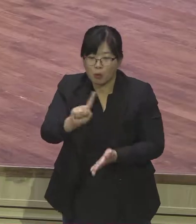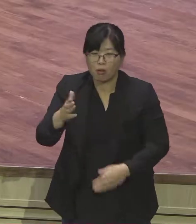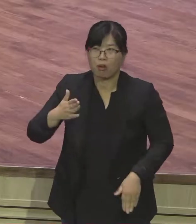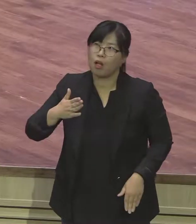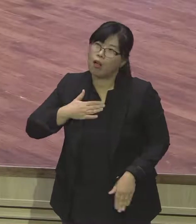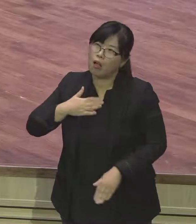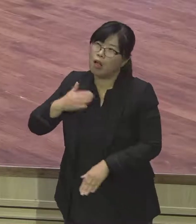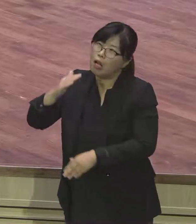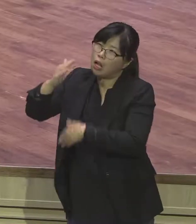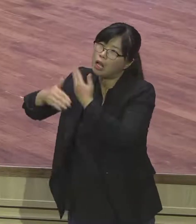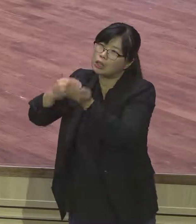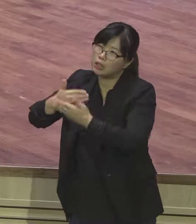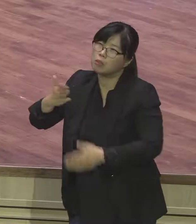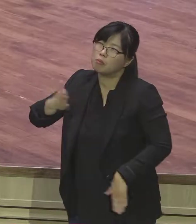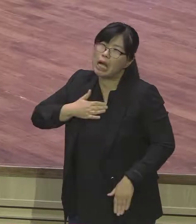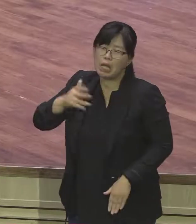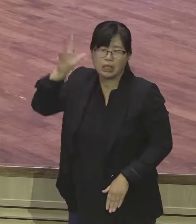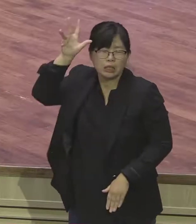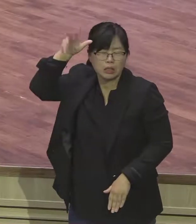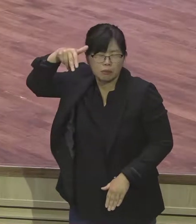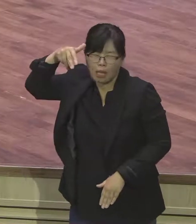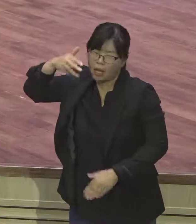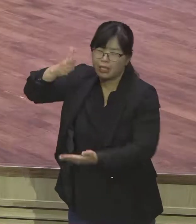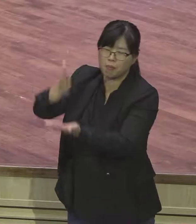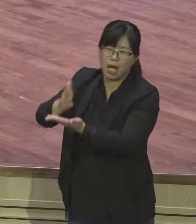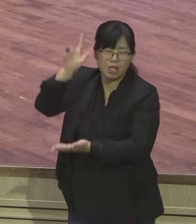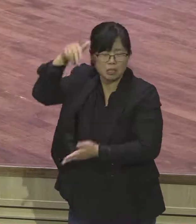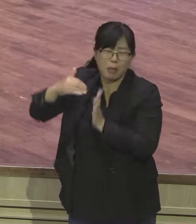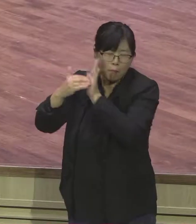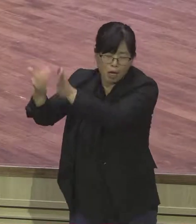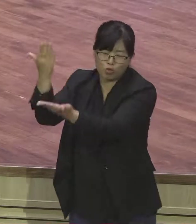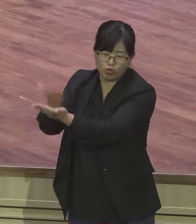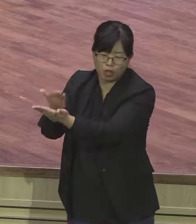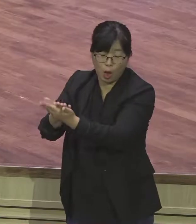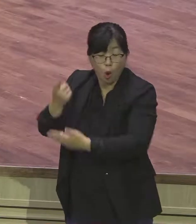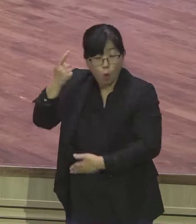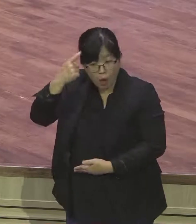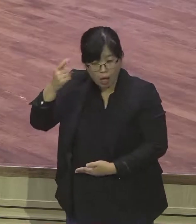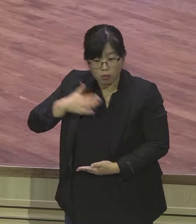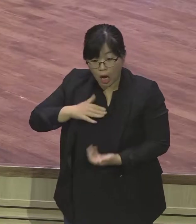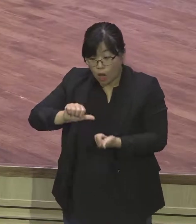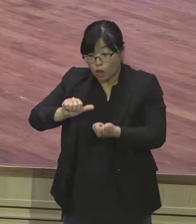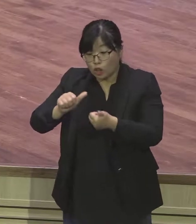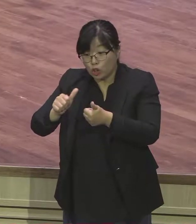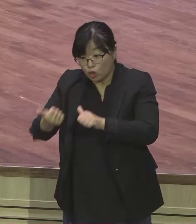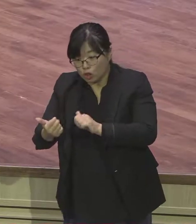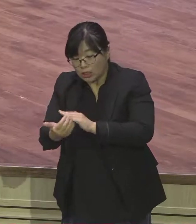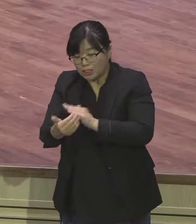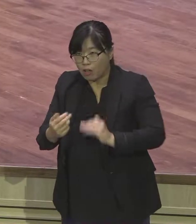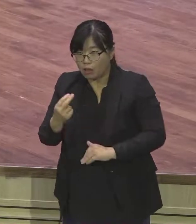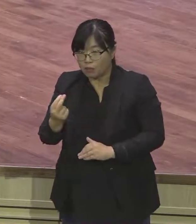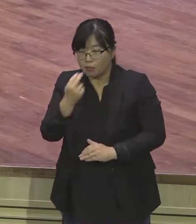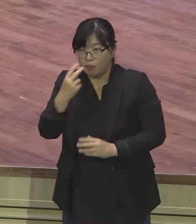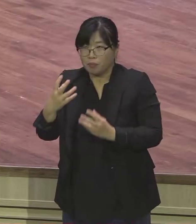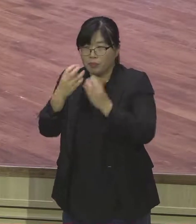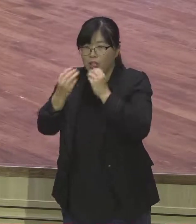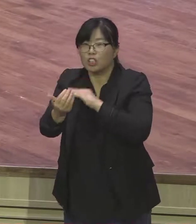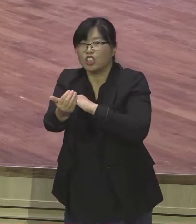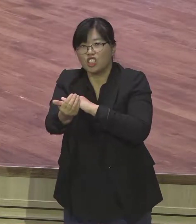간다니까. 그래서 여러분이 죽는 것도 기도해야 돼요. 하나님 멋있게 서게 하여